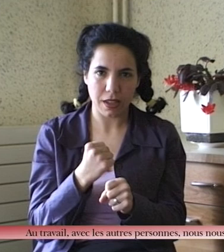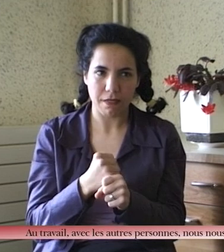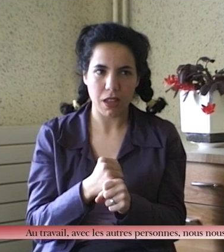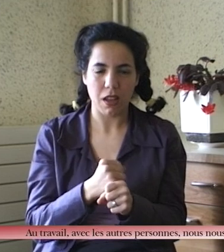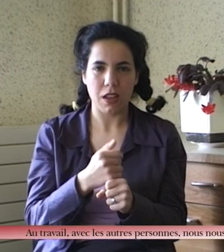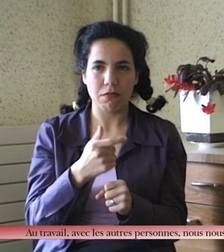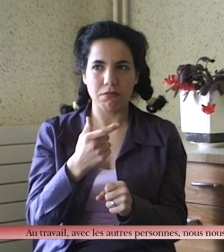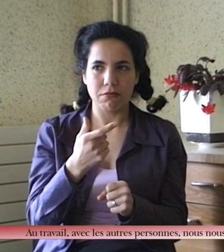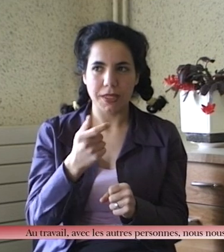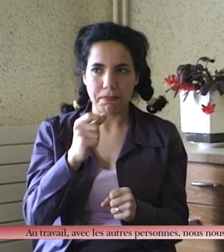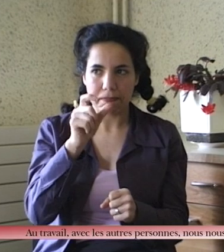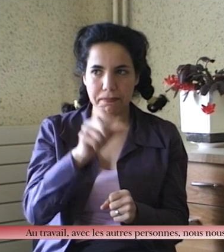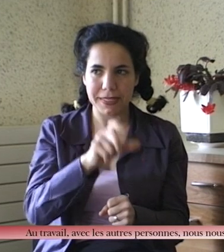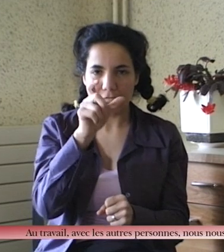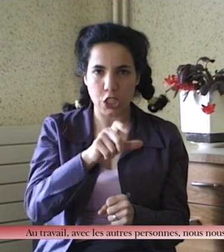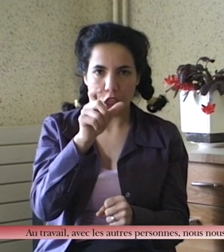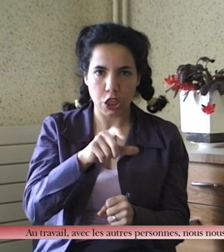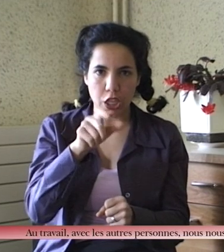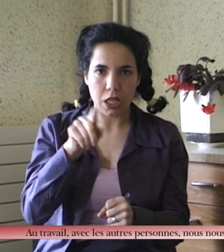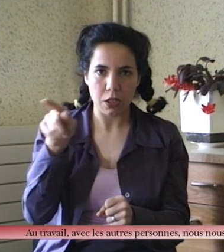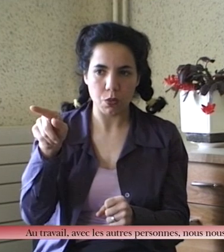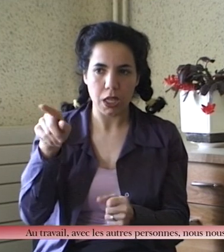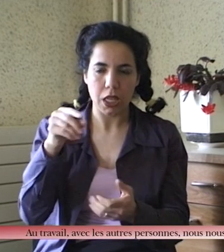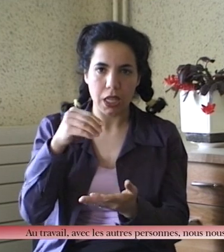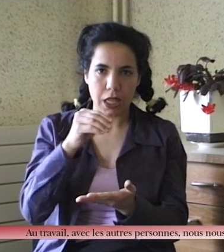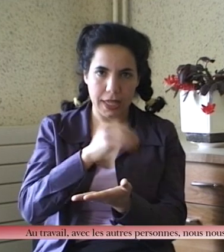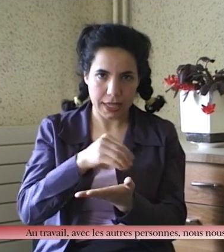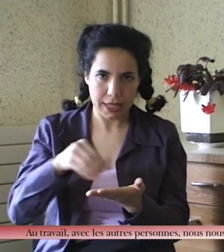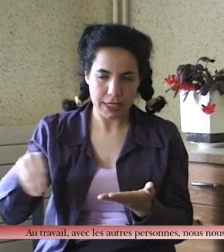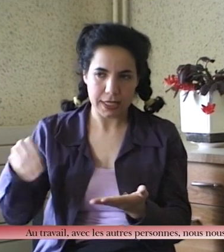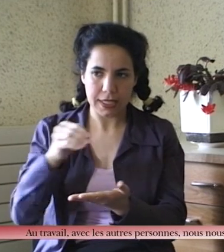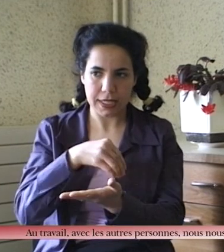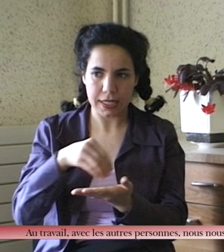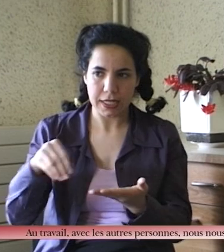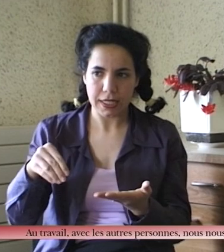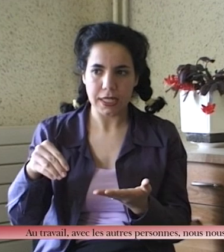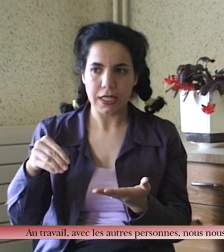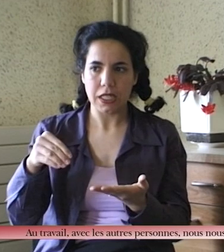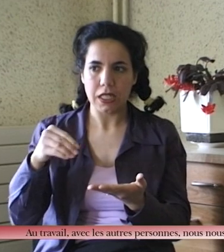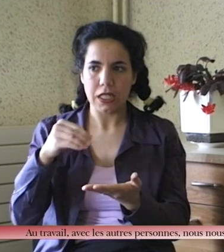Au travail avec les autres personnes, nous nous écrivons afin de pouvoir communiquer.